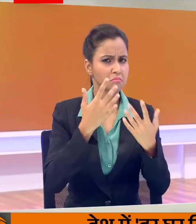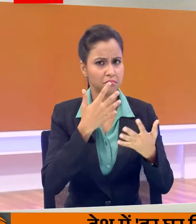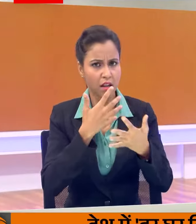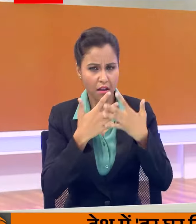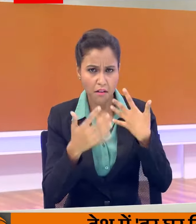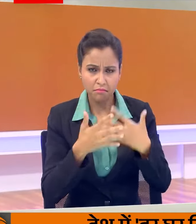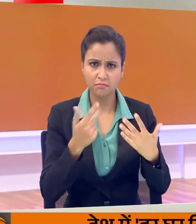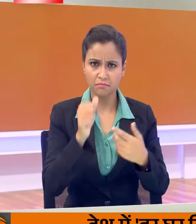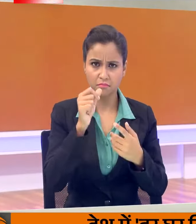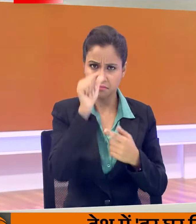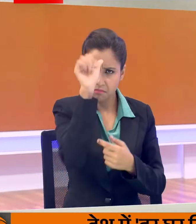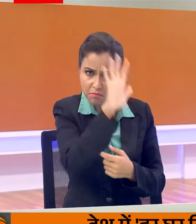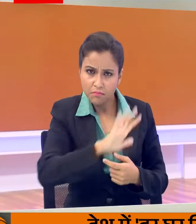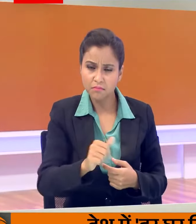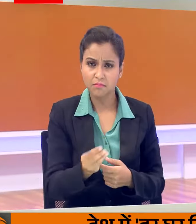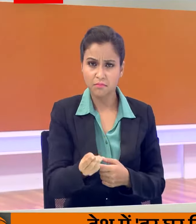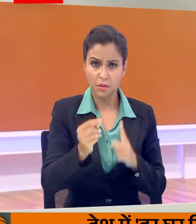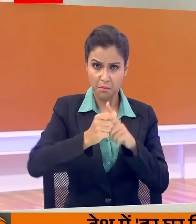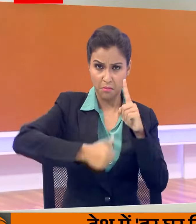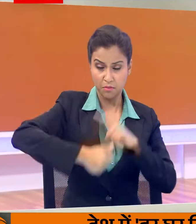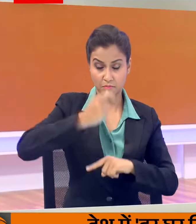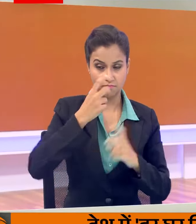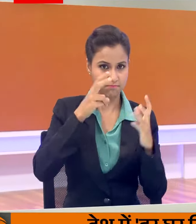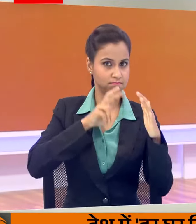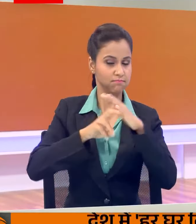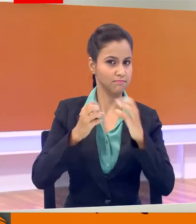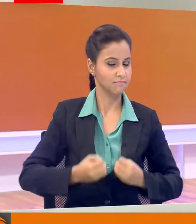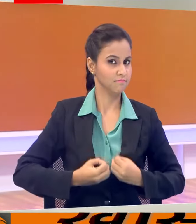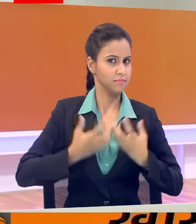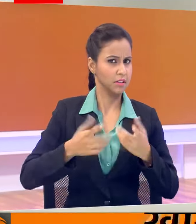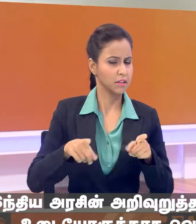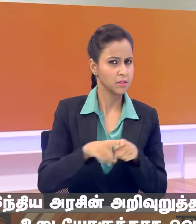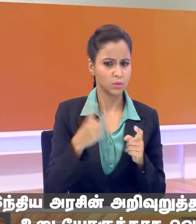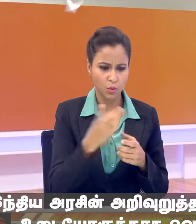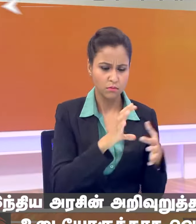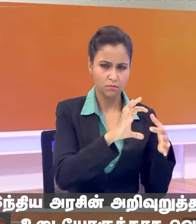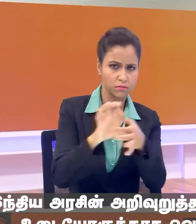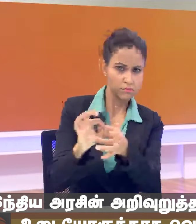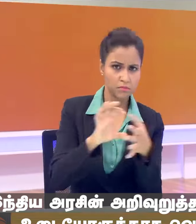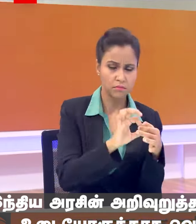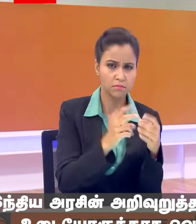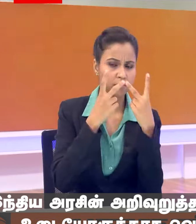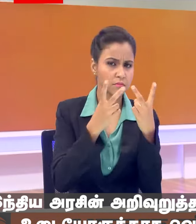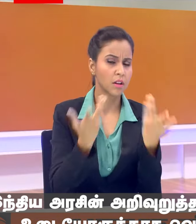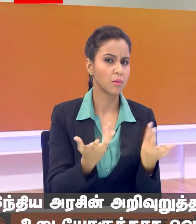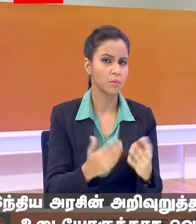राष्टपती का कितना इंपेक्ट देखते हैं आपको आप इन दोनों देशों के रिलेशन्जिप पे इसका असर बड़ेगा